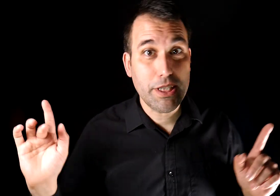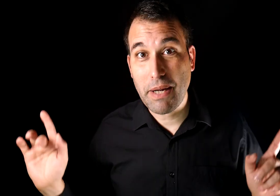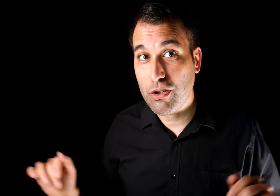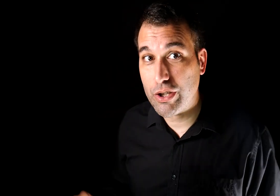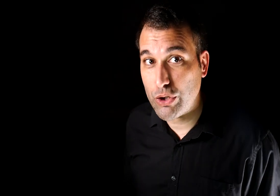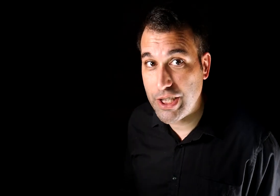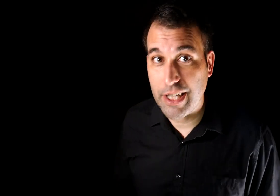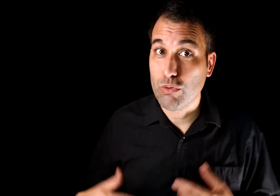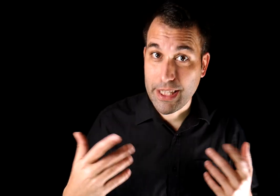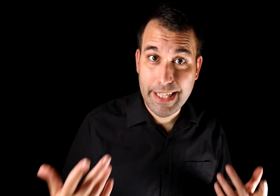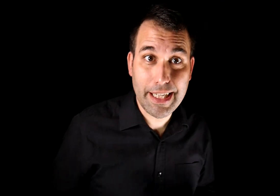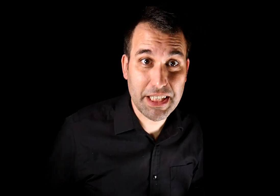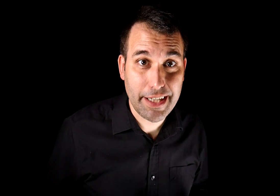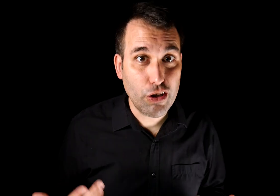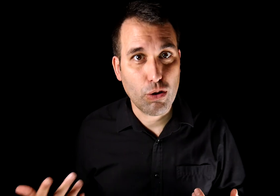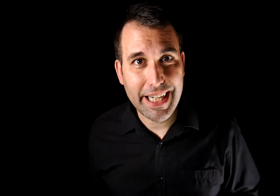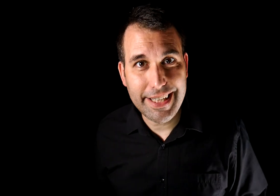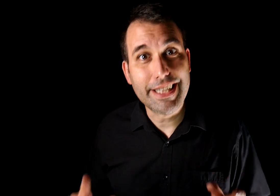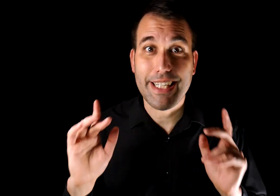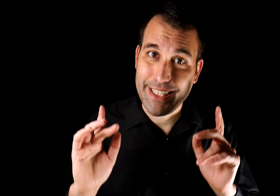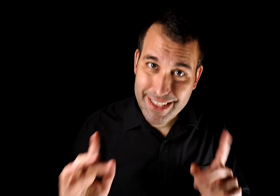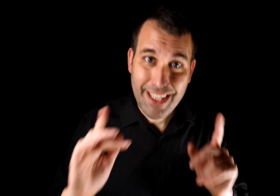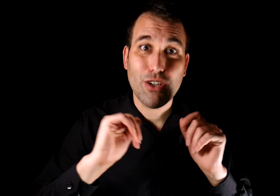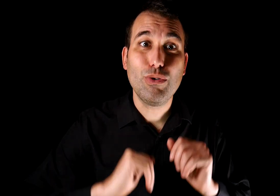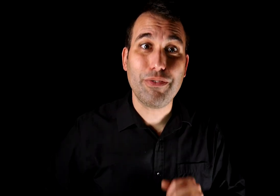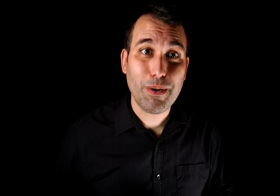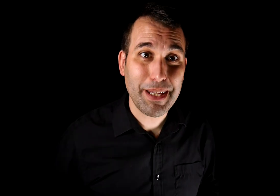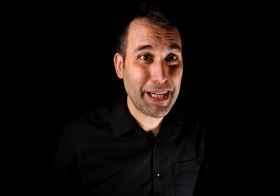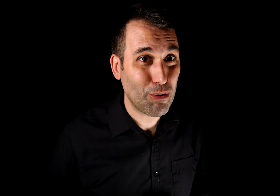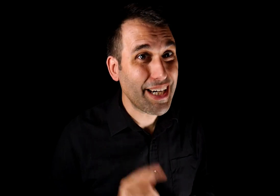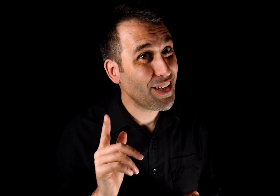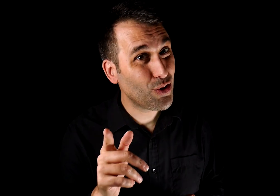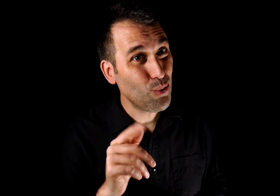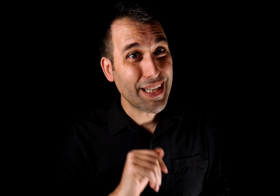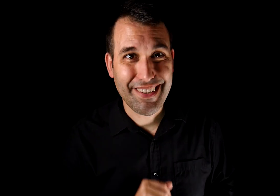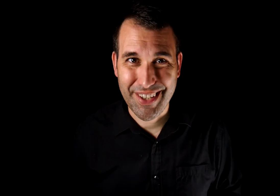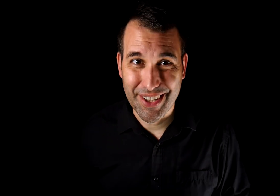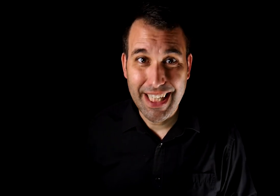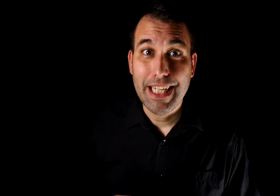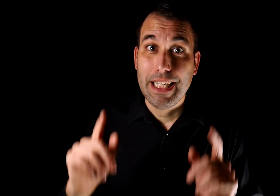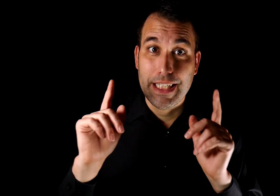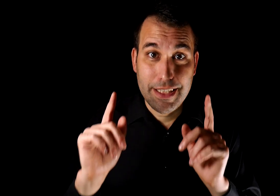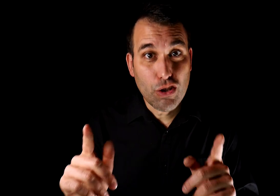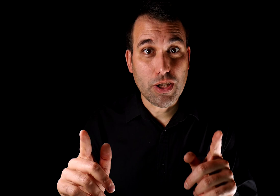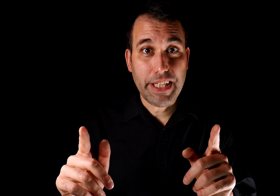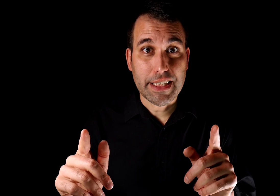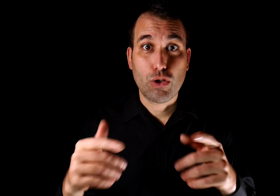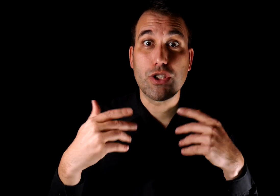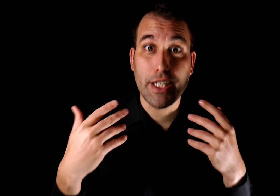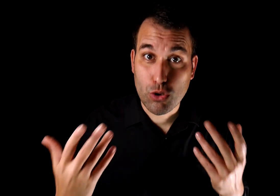disparador de curiosidad, una técnica basada en neuromarketing y, sí, una forma de manipular tu atención. Si no lo sabías, considera